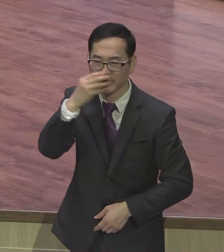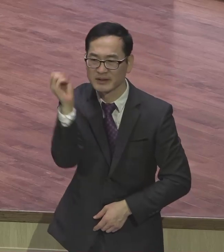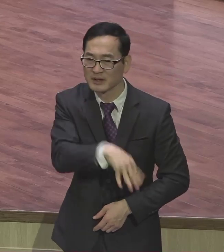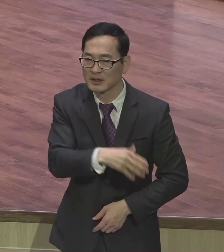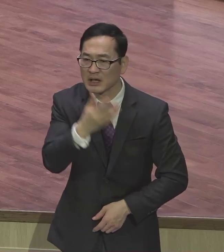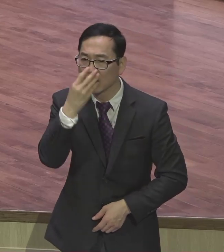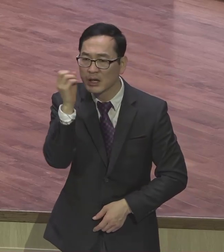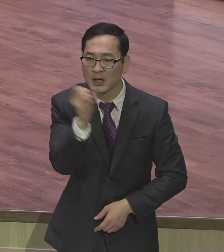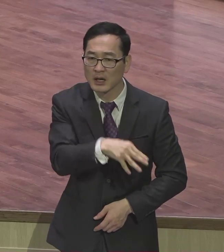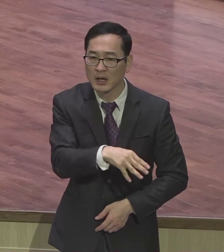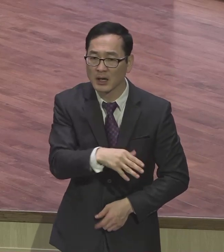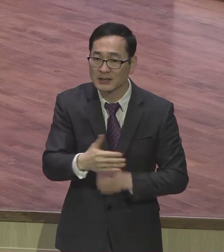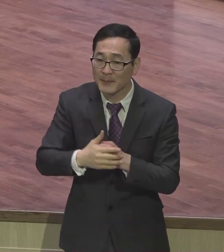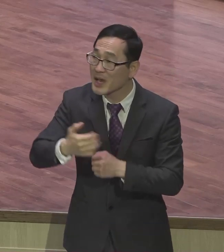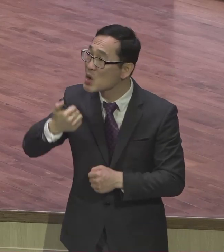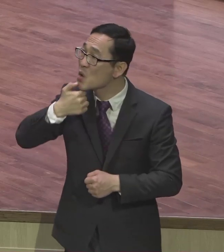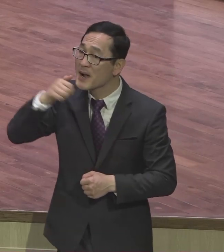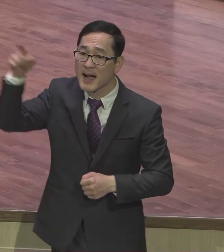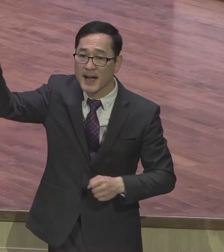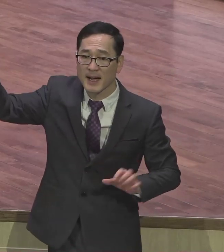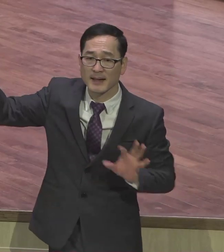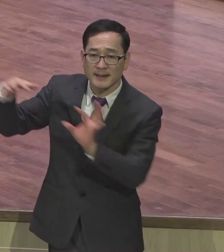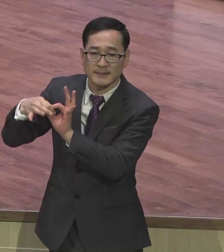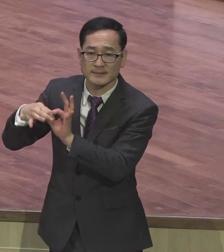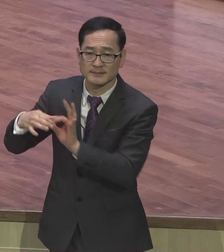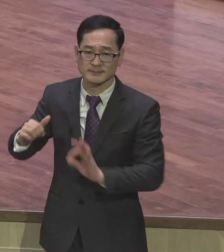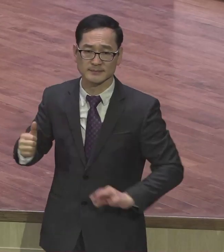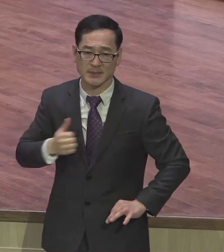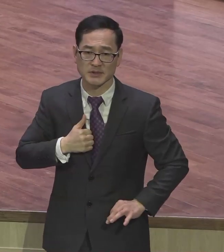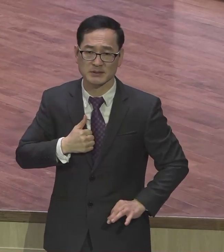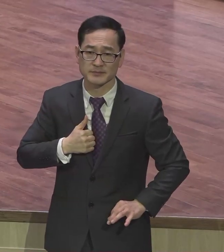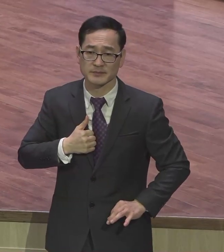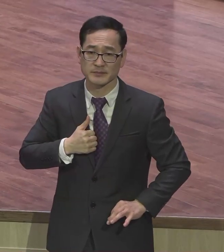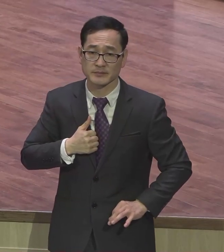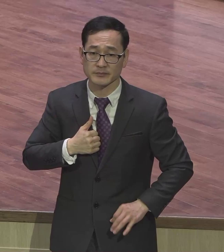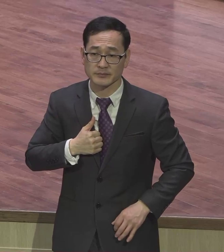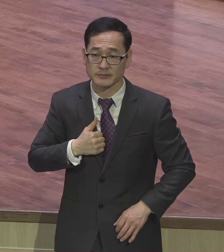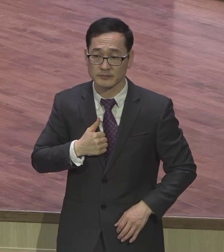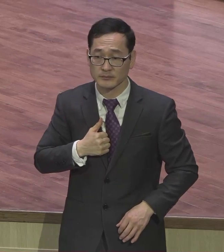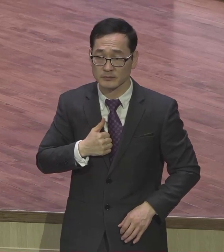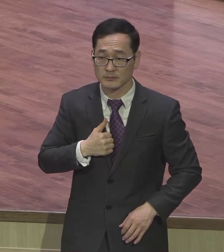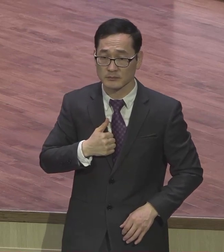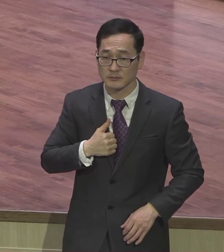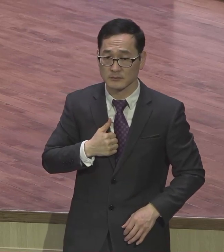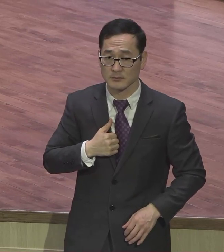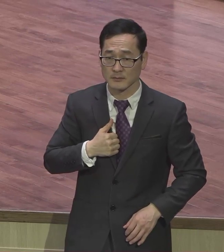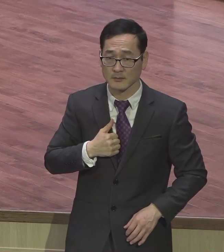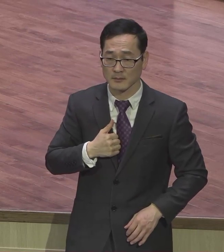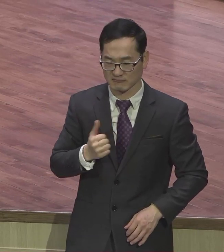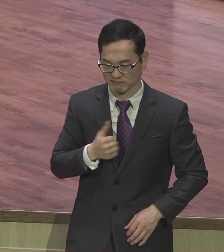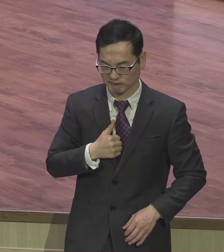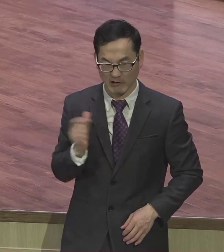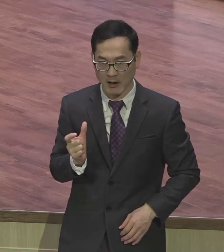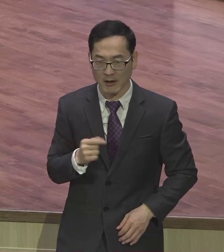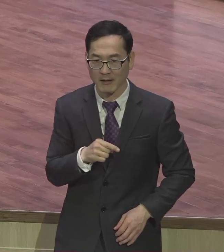높은 문명을 보여주는 의식을 가지고 있었어요 의식을 굉장히 자동심이 세고 우리는 로마